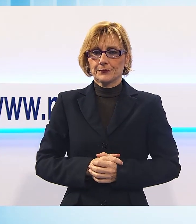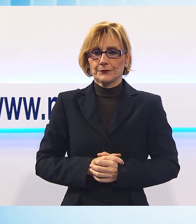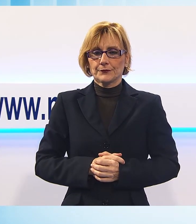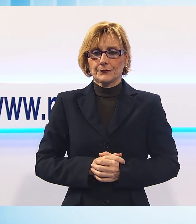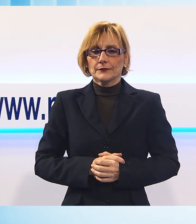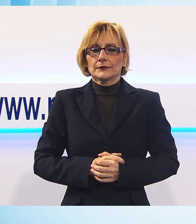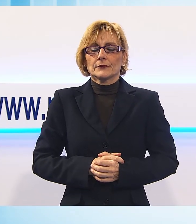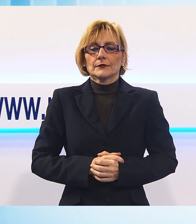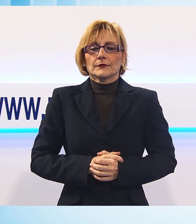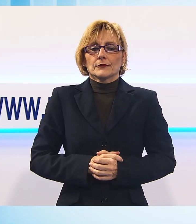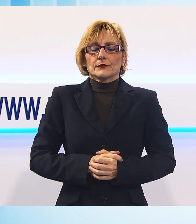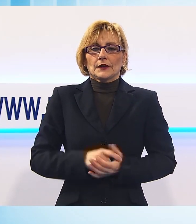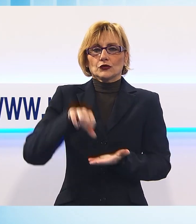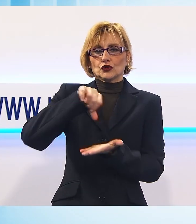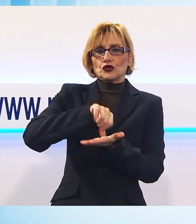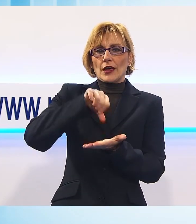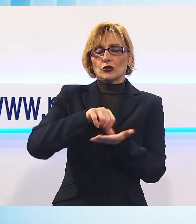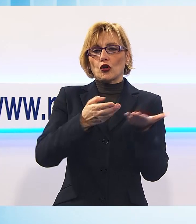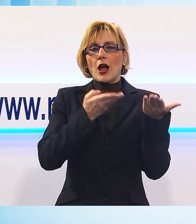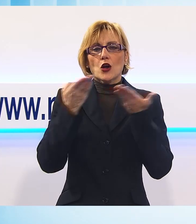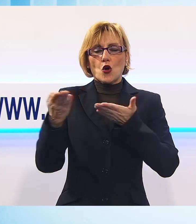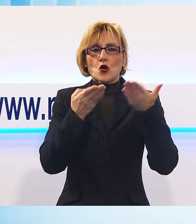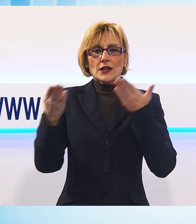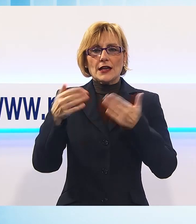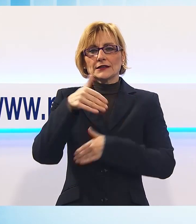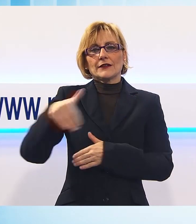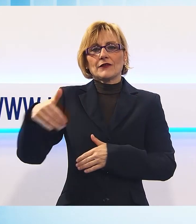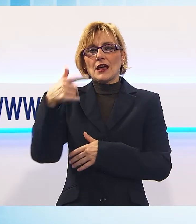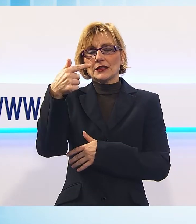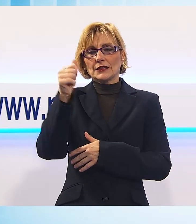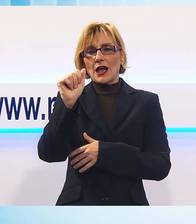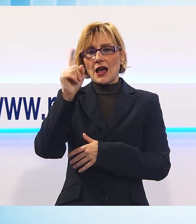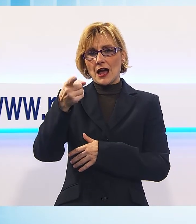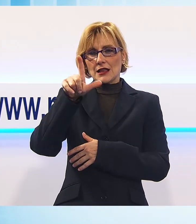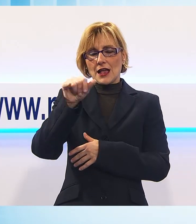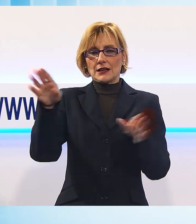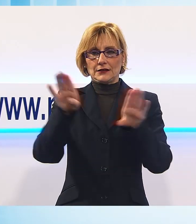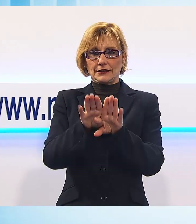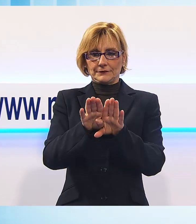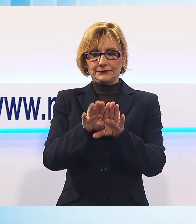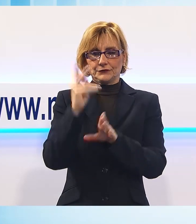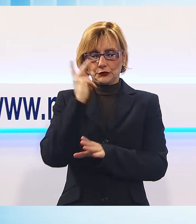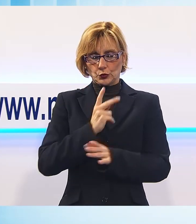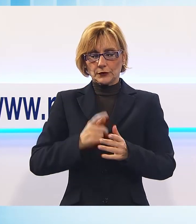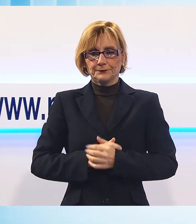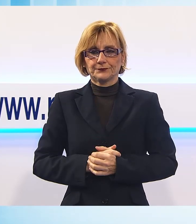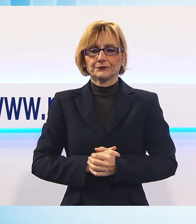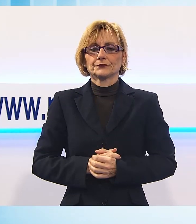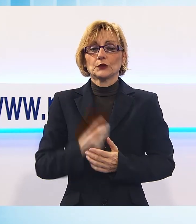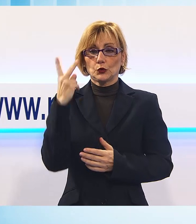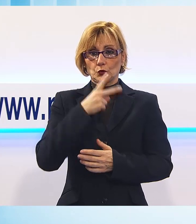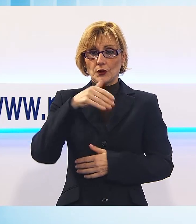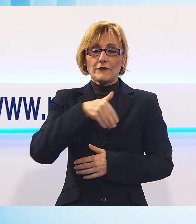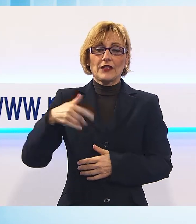Dunque chiude il centro di accoglienza delle tagliate a Lucca. Chiude il centro di accoglienza delle